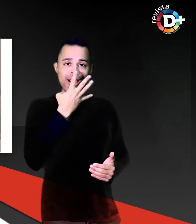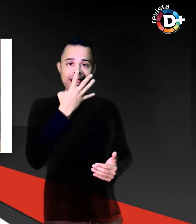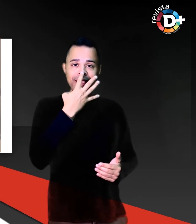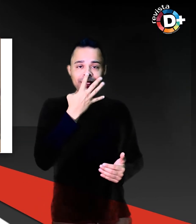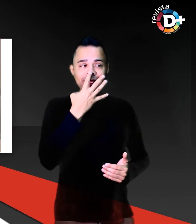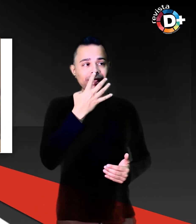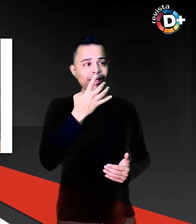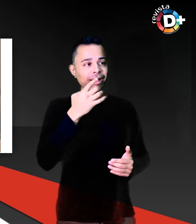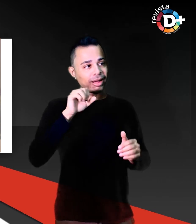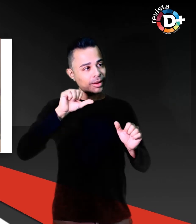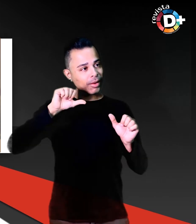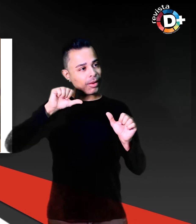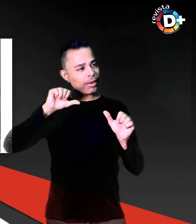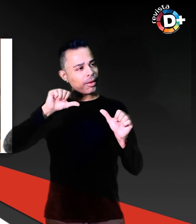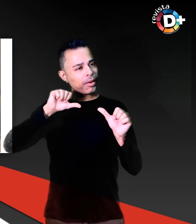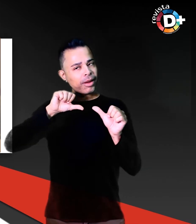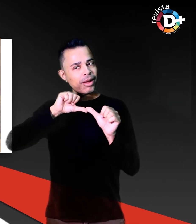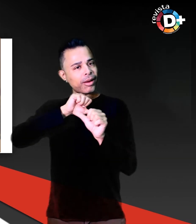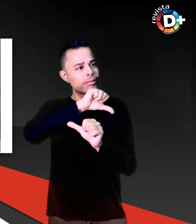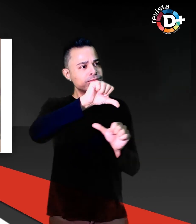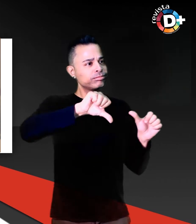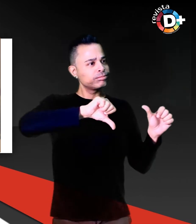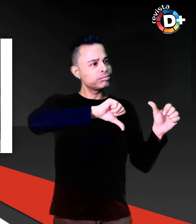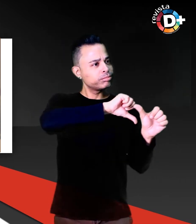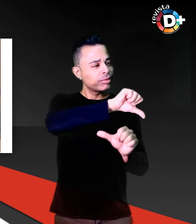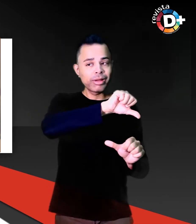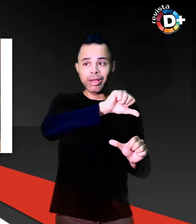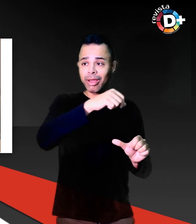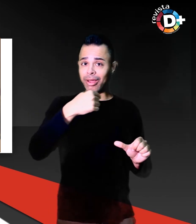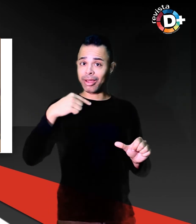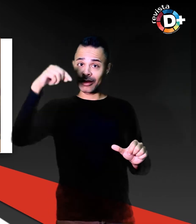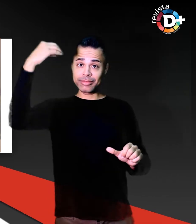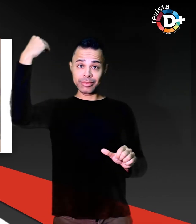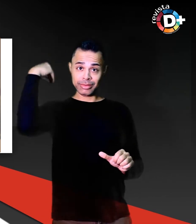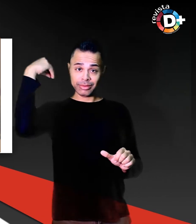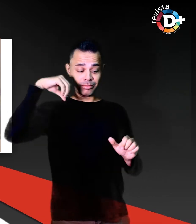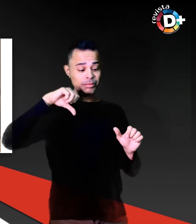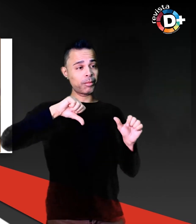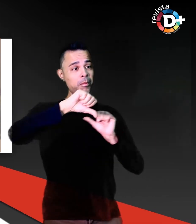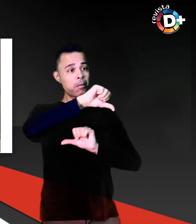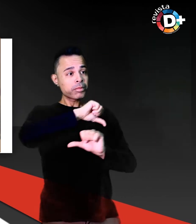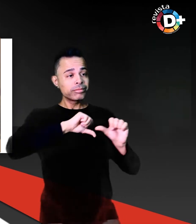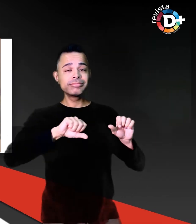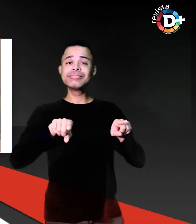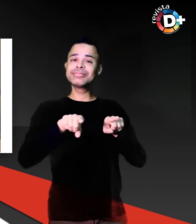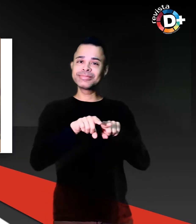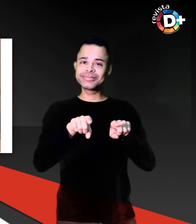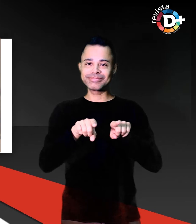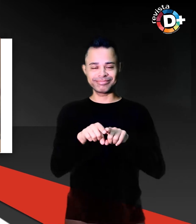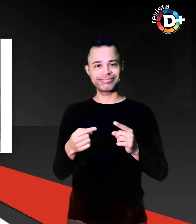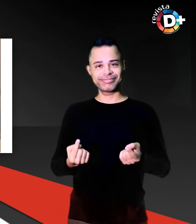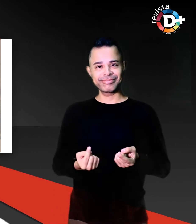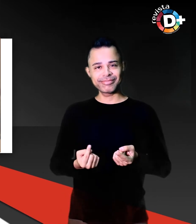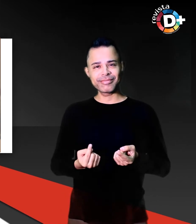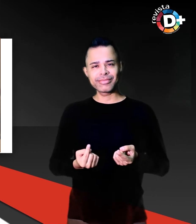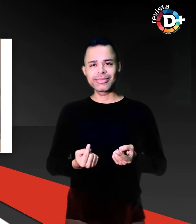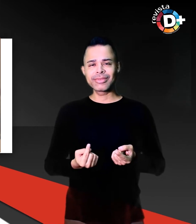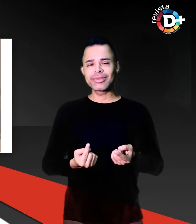somente nele, mas nela também. Um olhar profundo sobre a escolha de se anular para despertar o